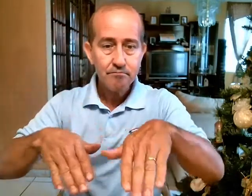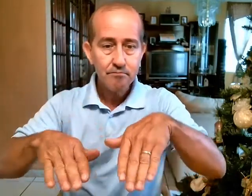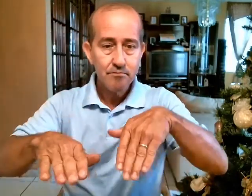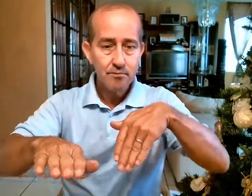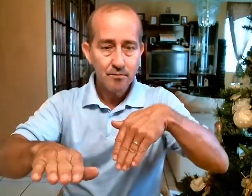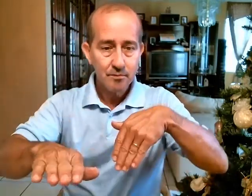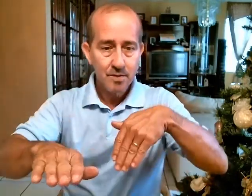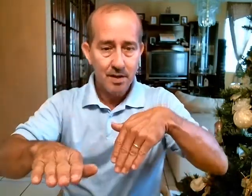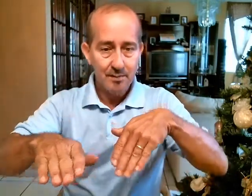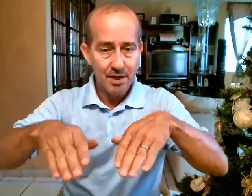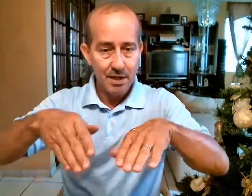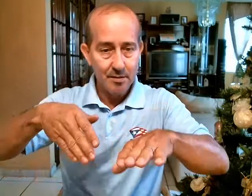Caminar